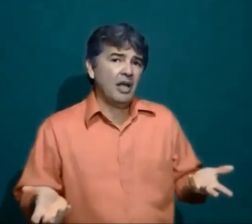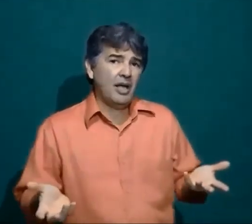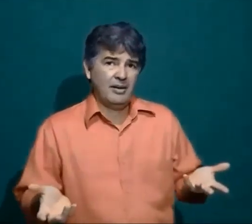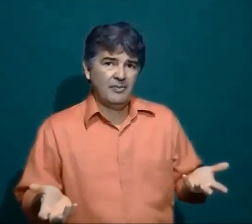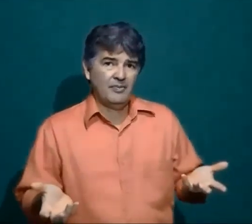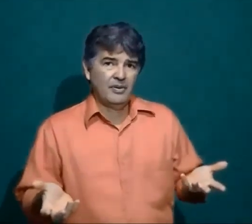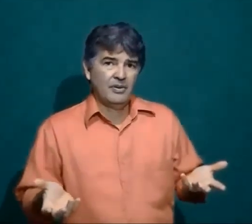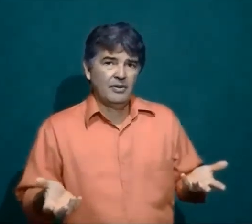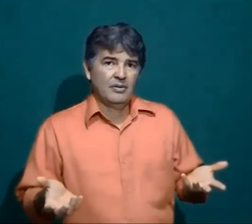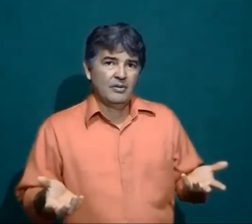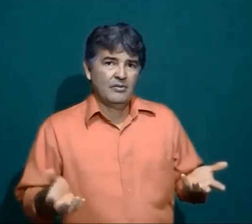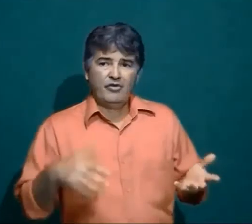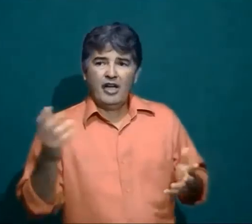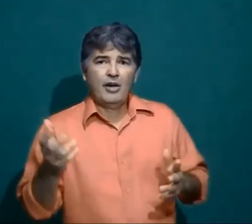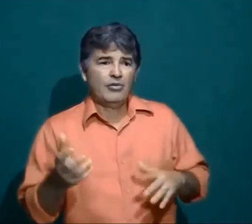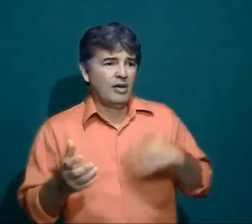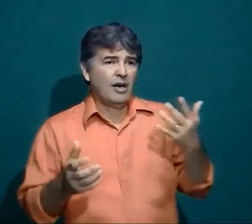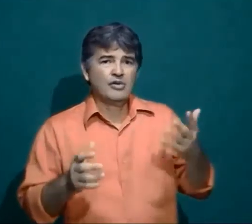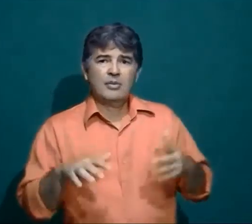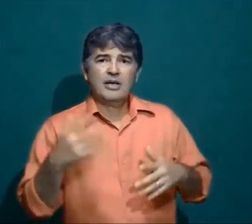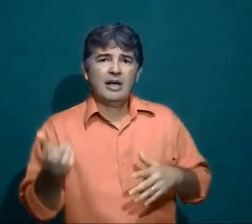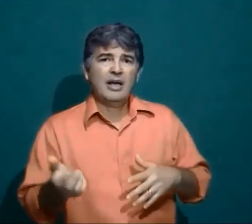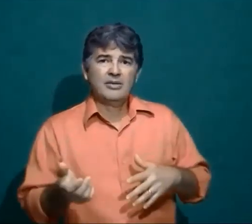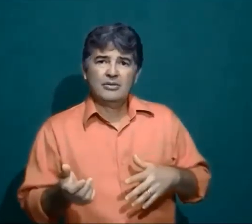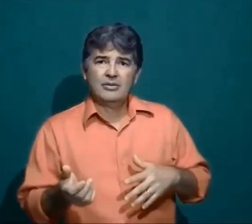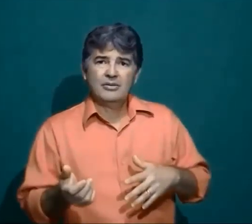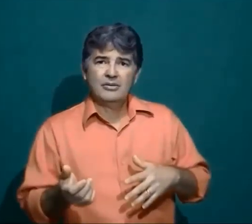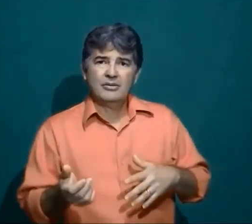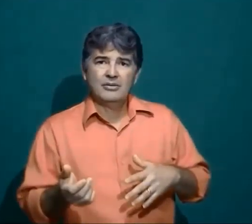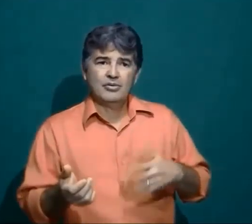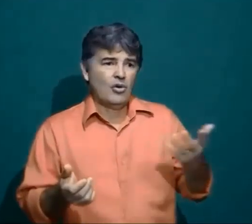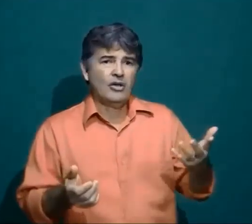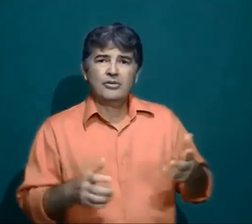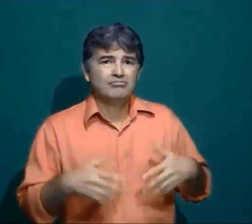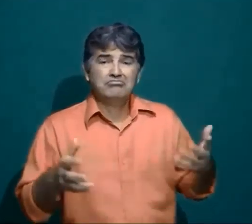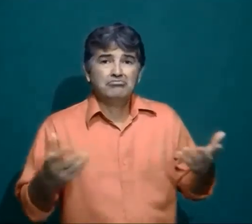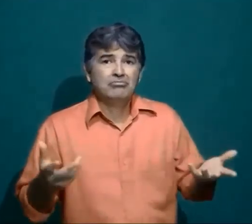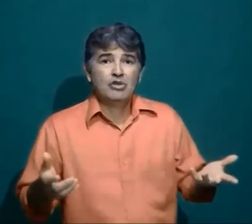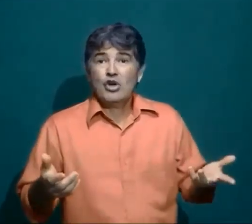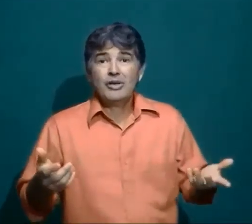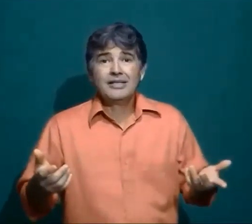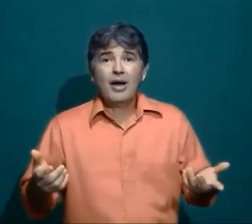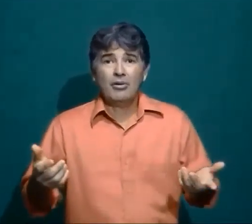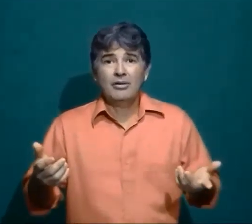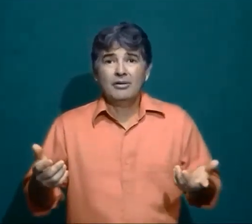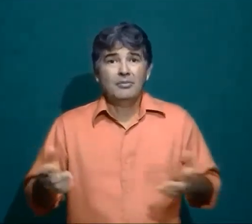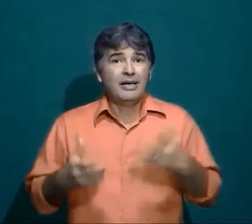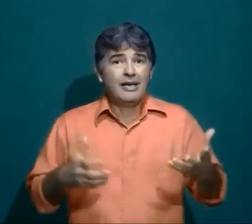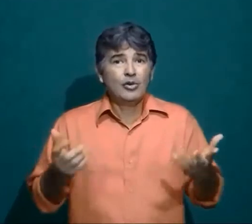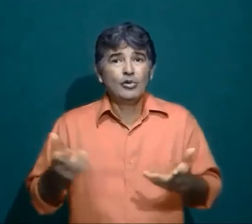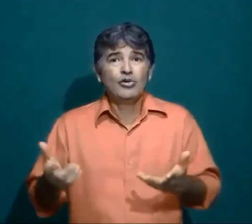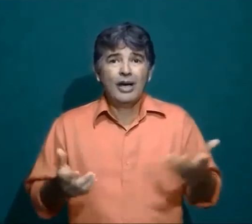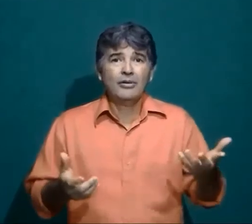tem Ferro, cálcio, magnésio Sódio Sódio é sal Mas nem todo sal